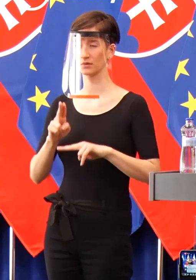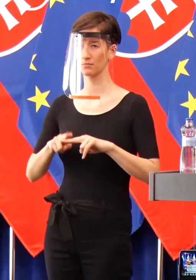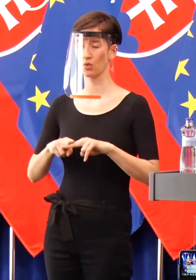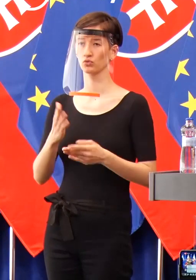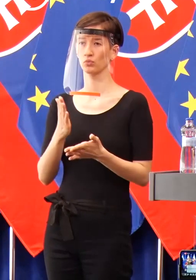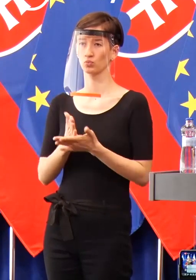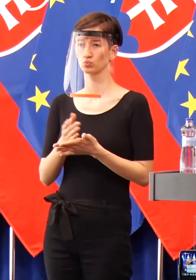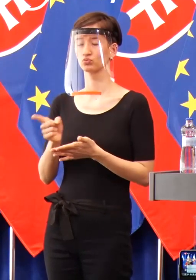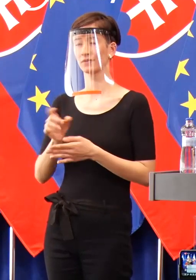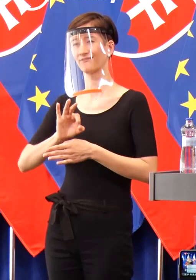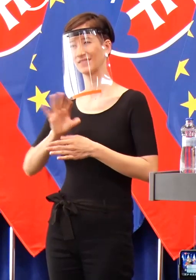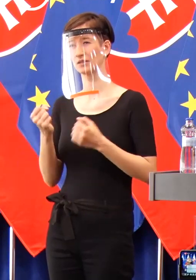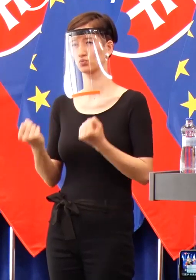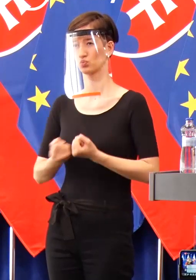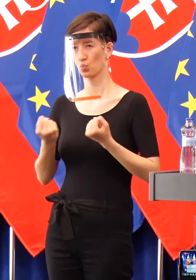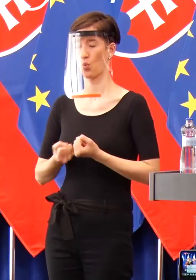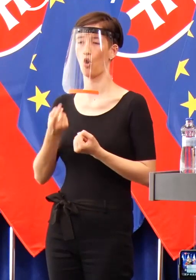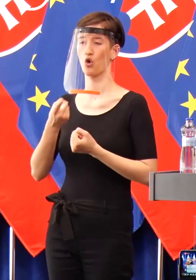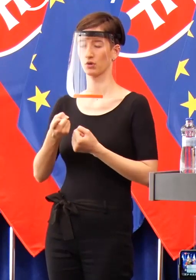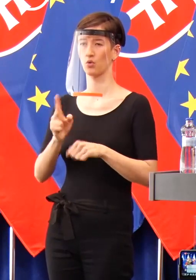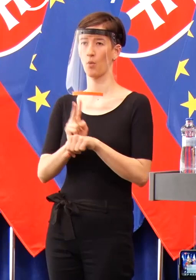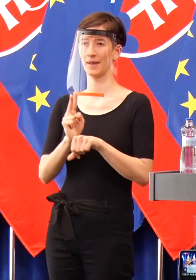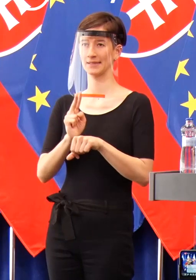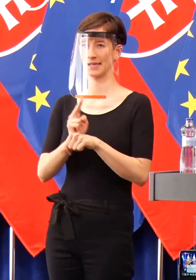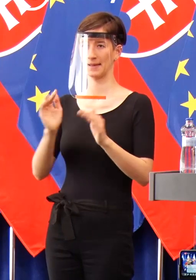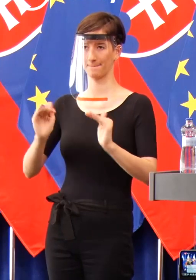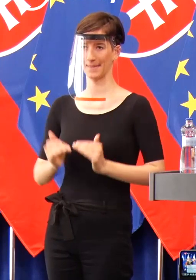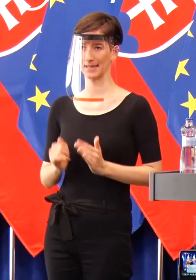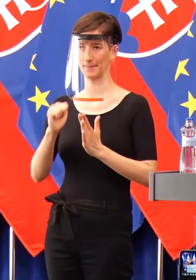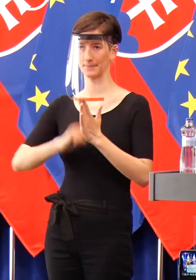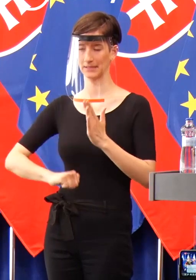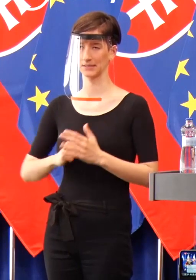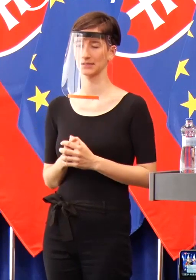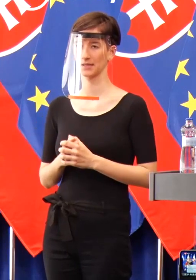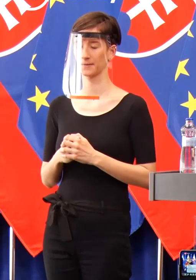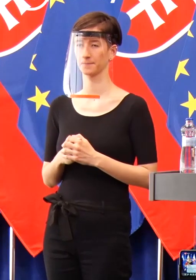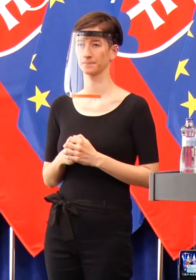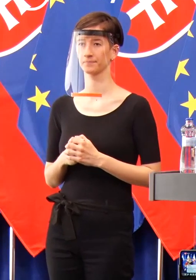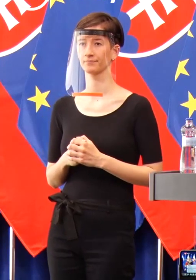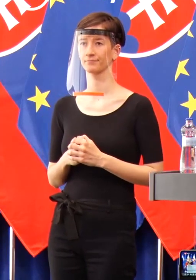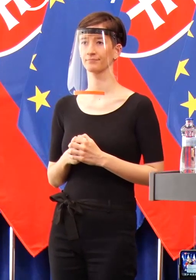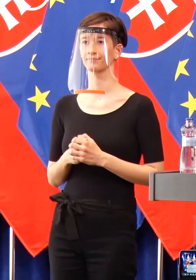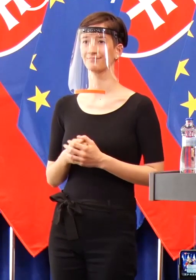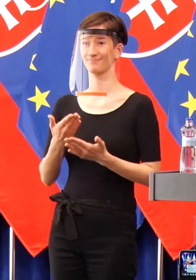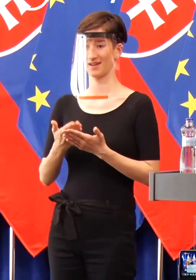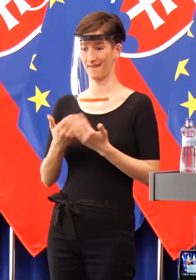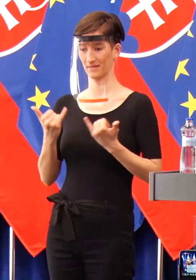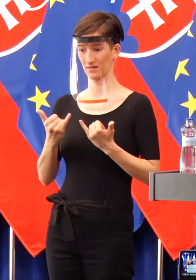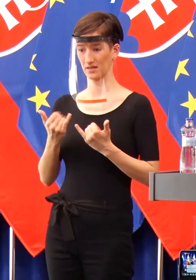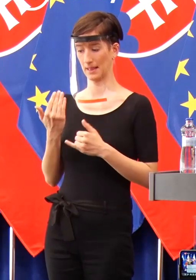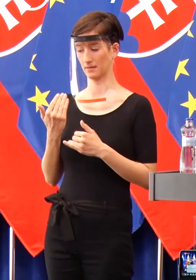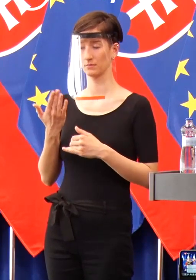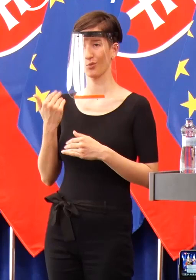normálnym spôsobom na Slovensku žiť. Duplom za tejto mimoriadne vážnej situácie potom, ako sme zistili, že